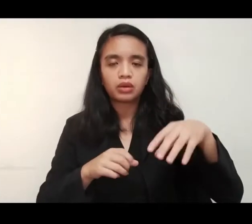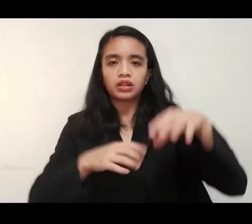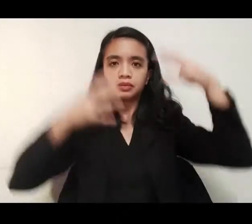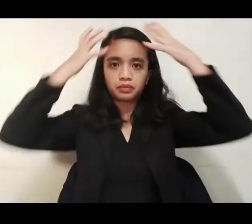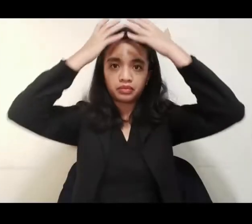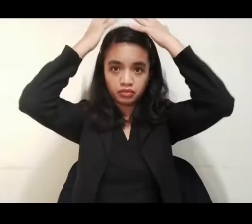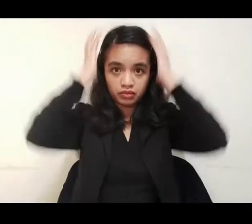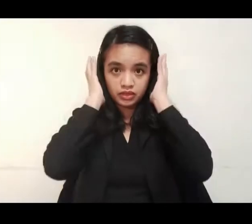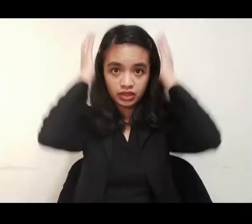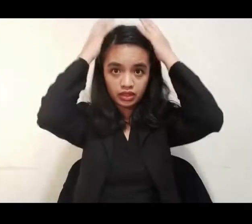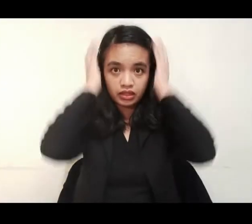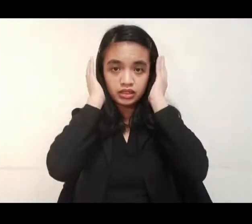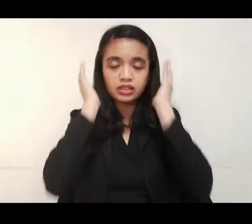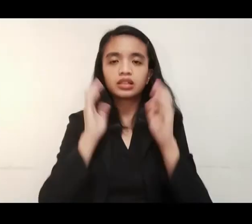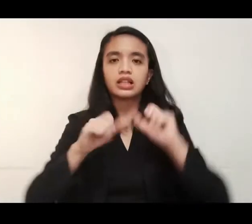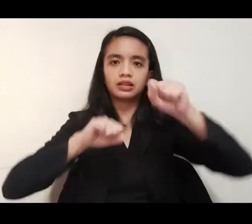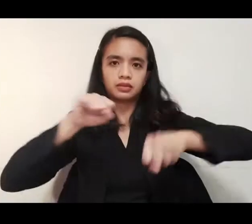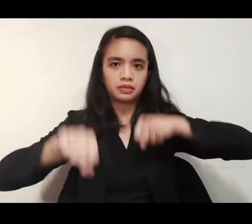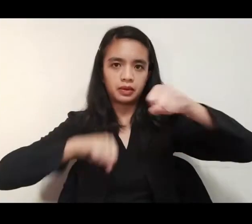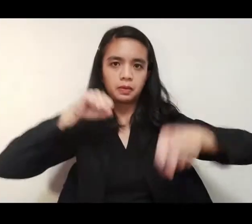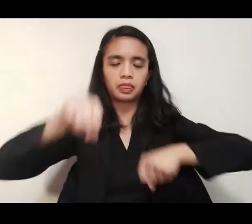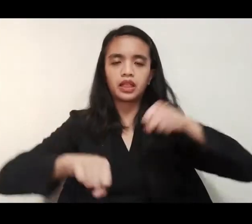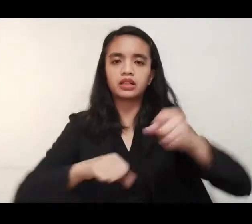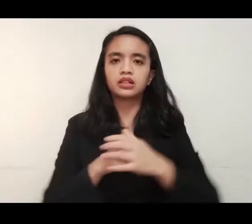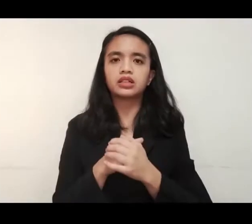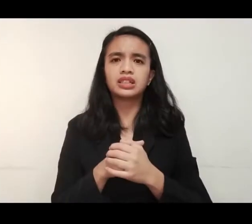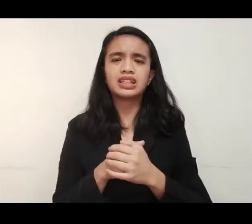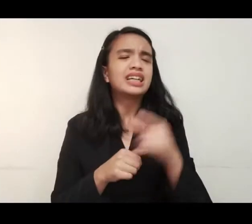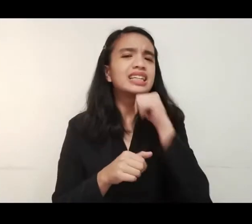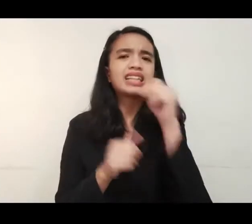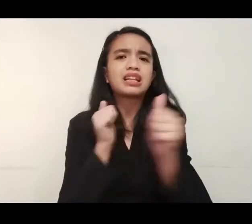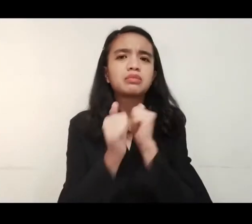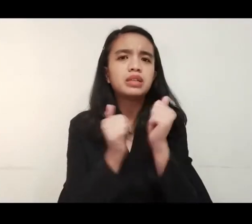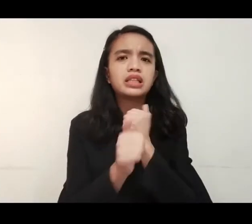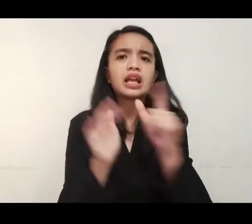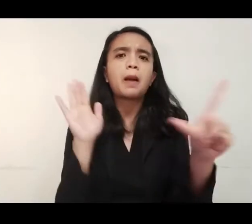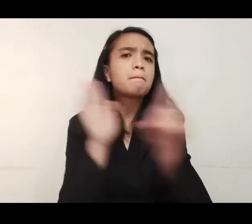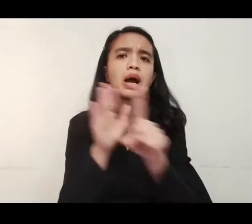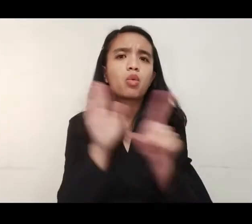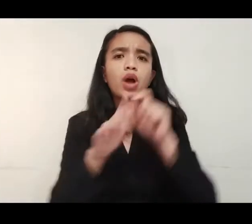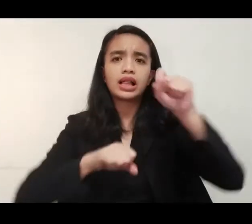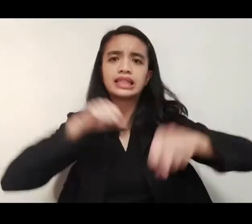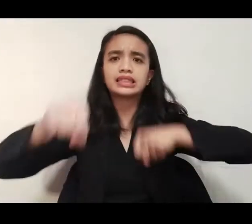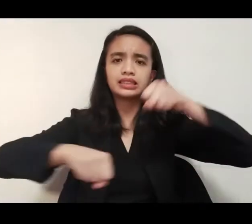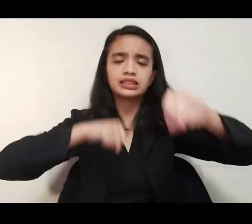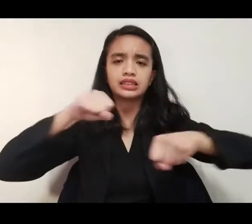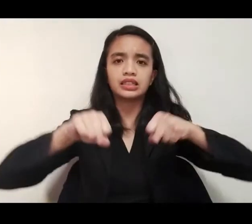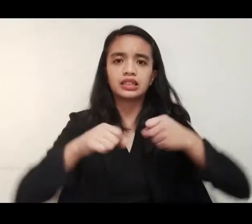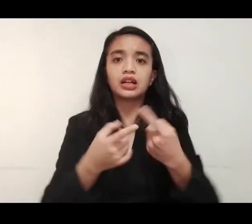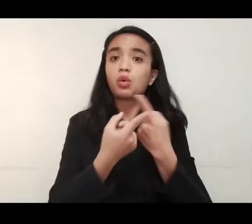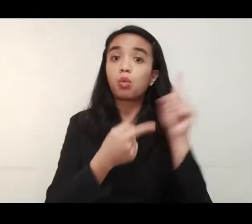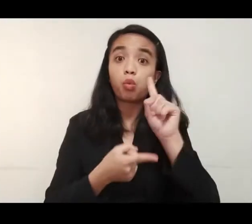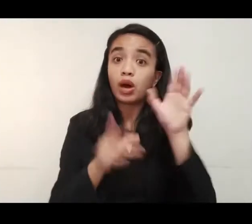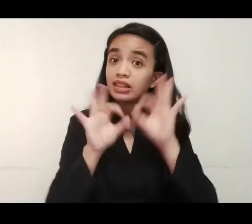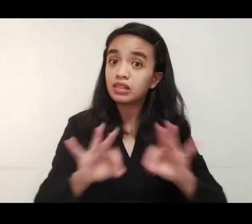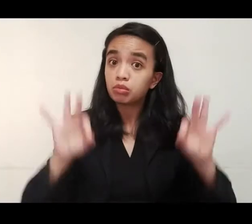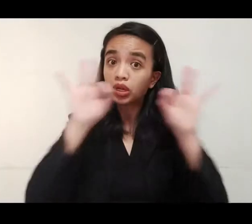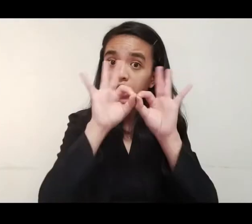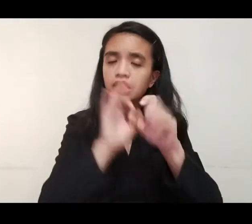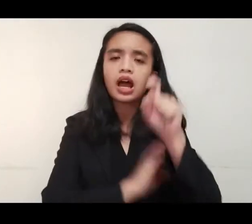yung mga helmets, and then yung ipa-bike talaga yung binipilis. Hindi naman ipinagbabawal ang paggamit ng bisikleta sa kalsada.